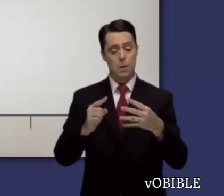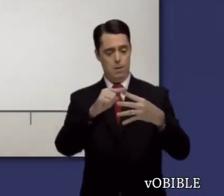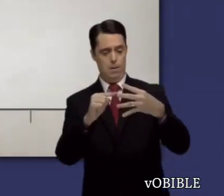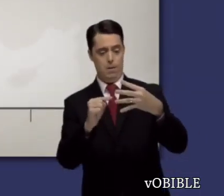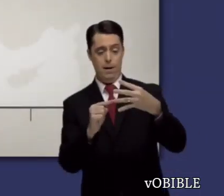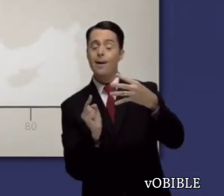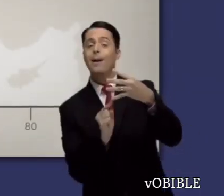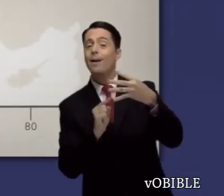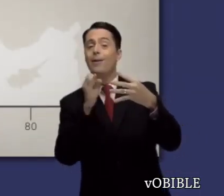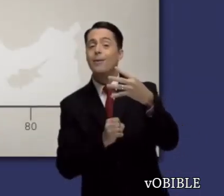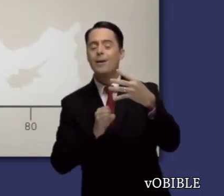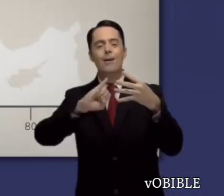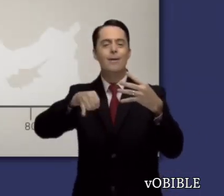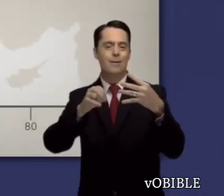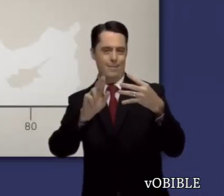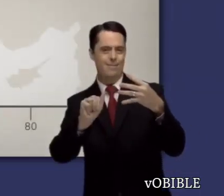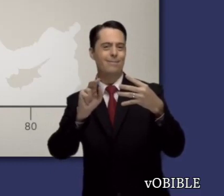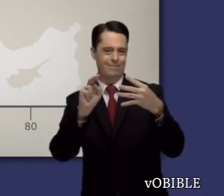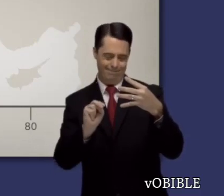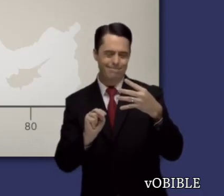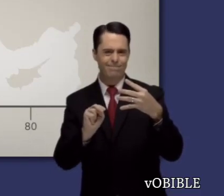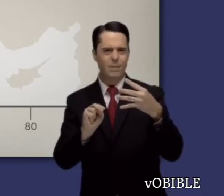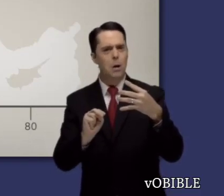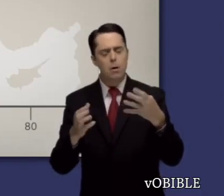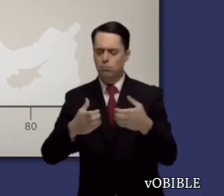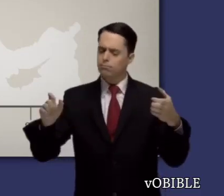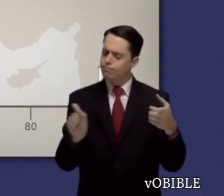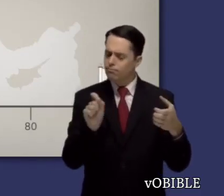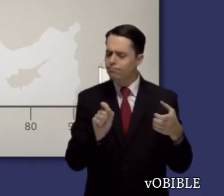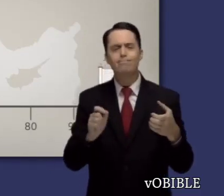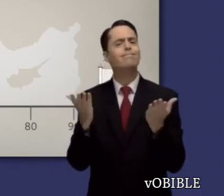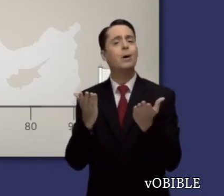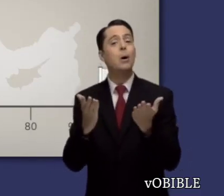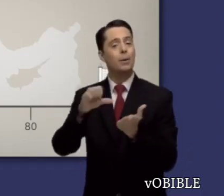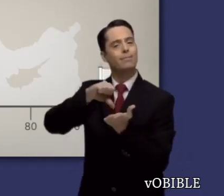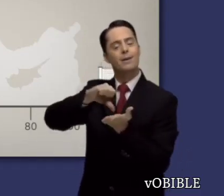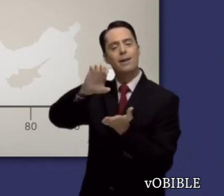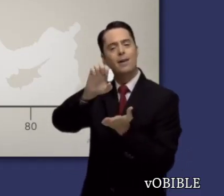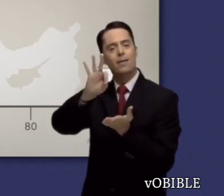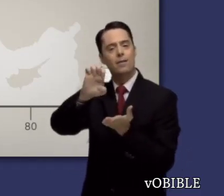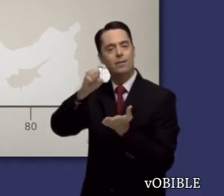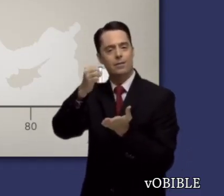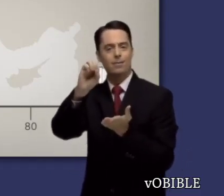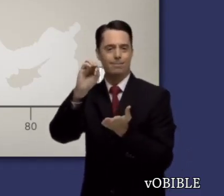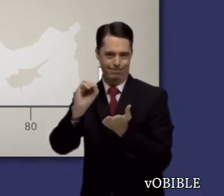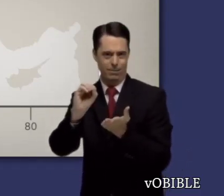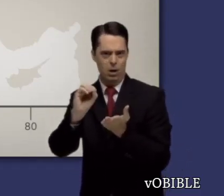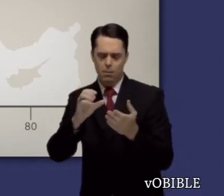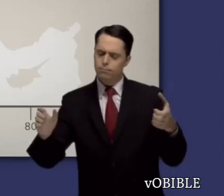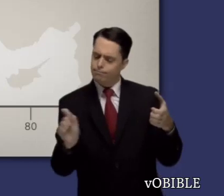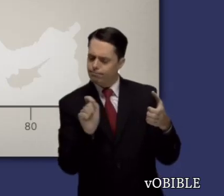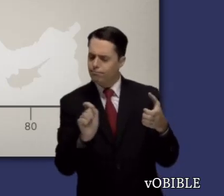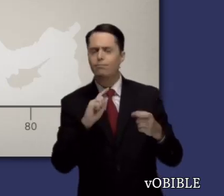El Evangelio de Juan es el último de los cuatro evangelios. Se escribió en Éfeso o sus alrededores cerca del año